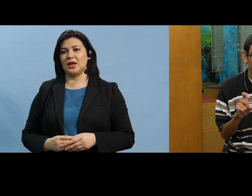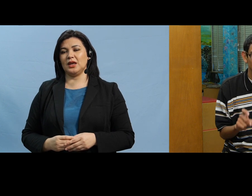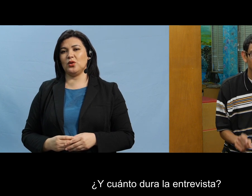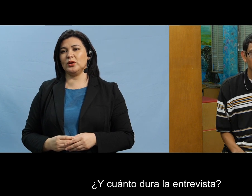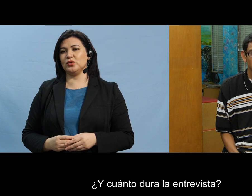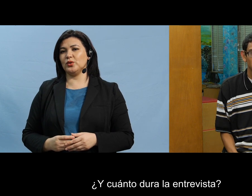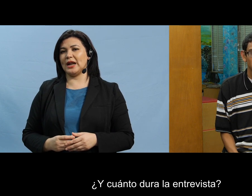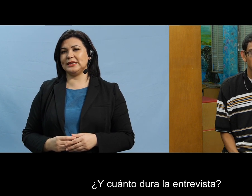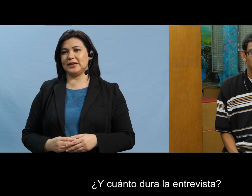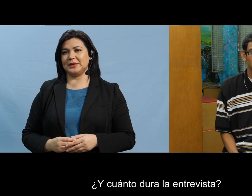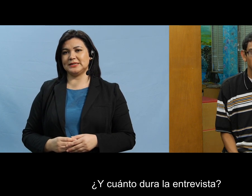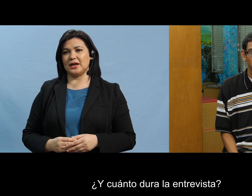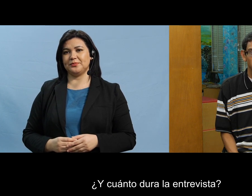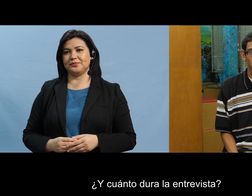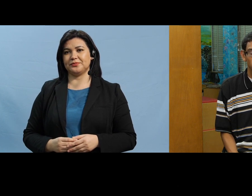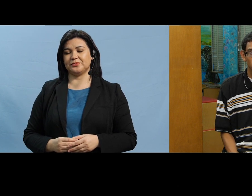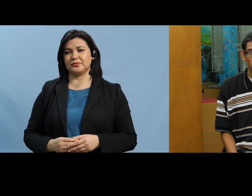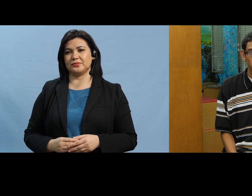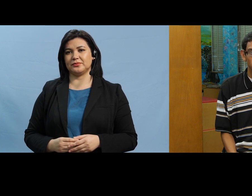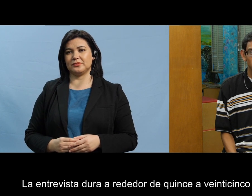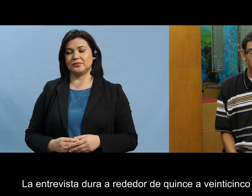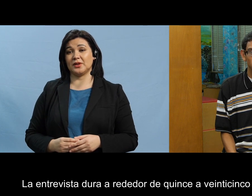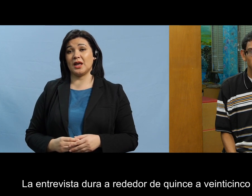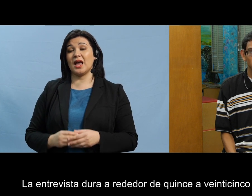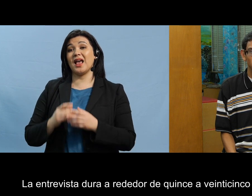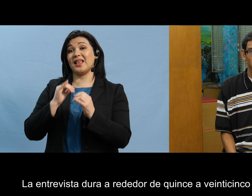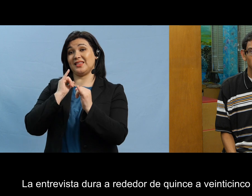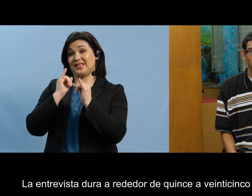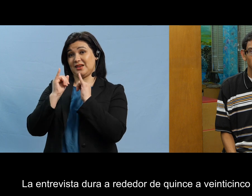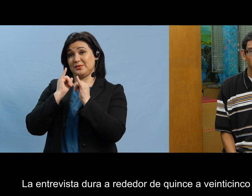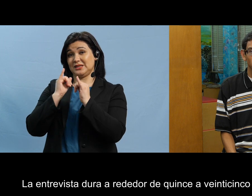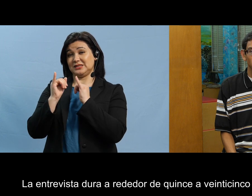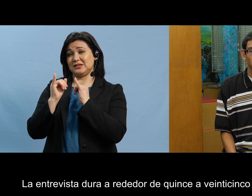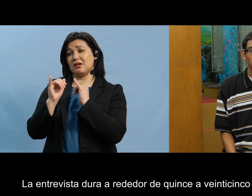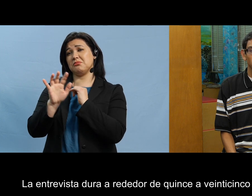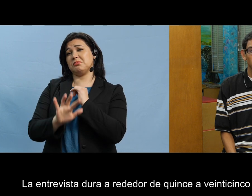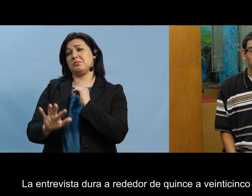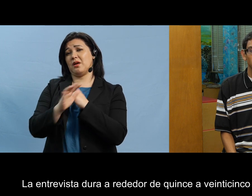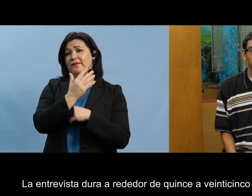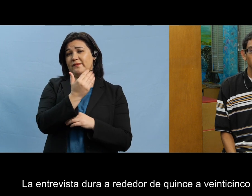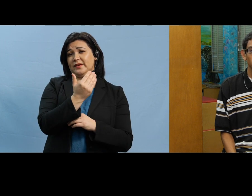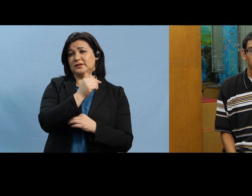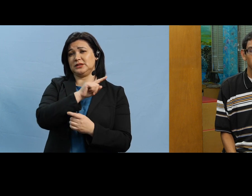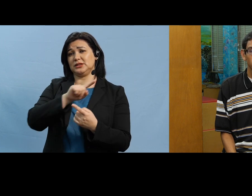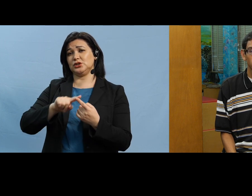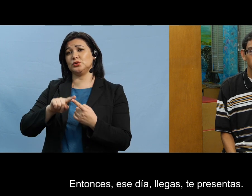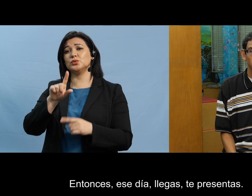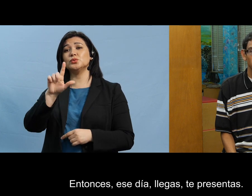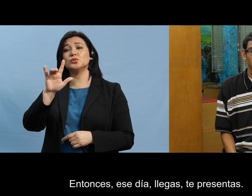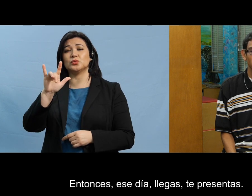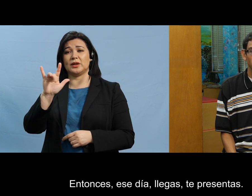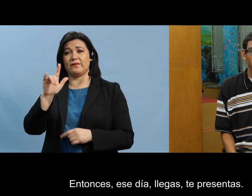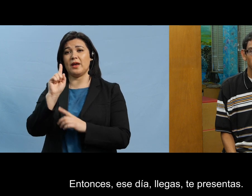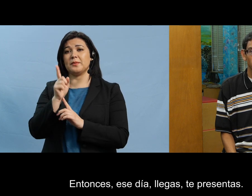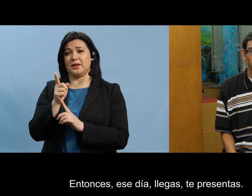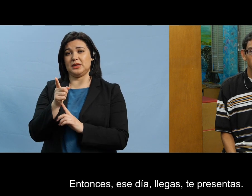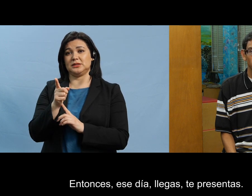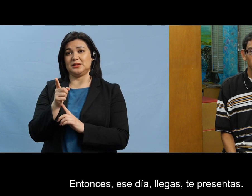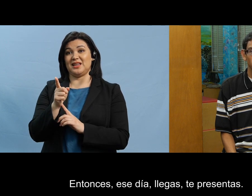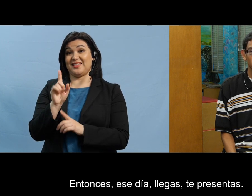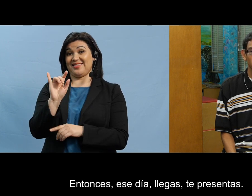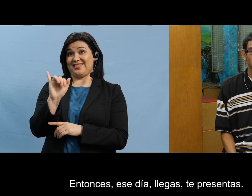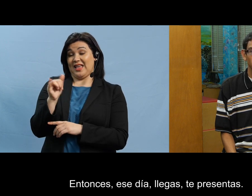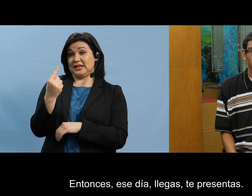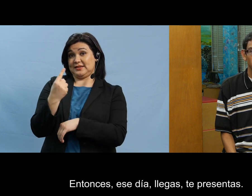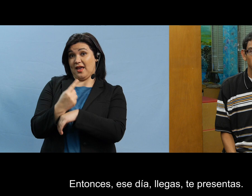y cuánto dura la entrevista la entrevista dura alrededor de 15 a 25 minutos entonces este día